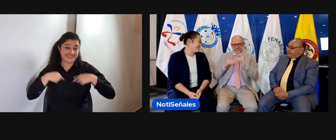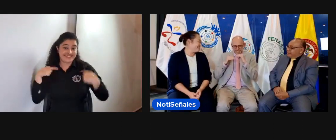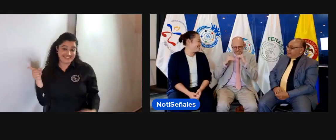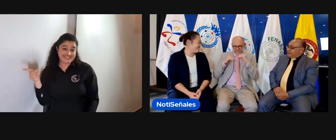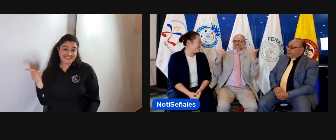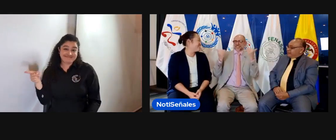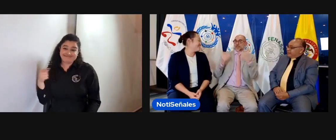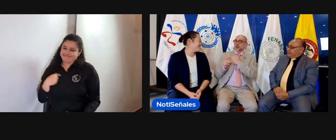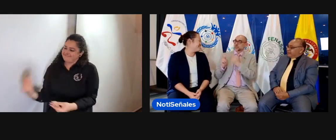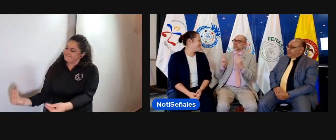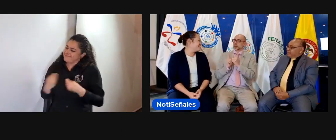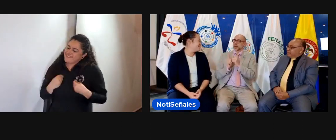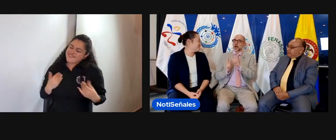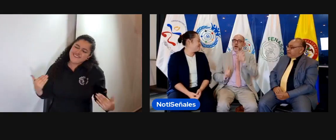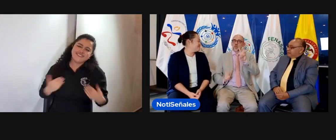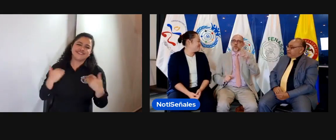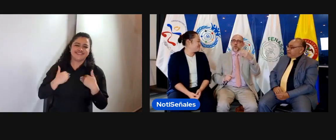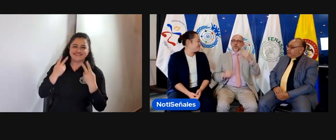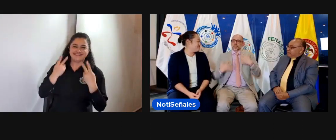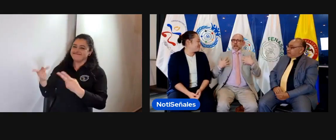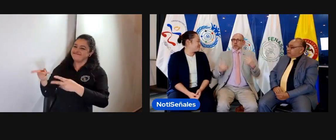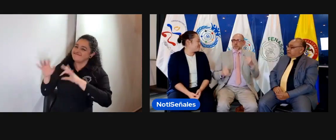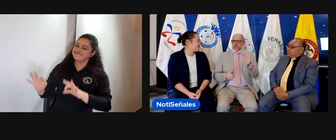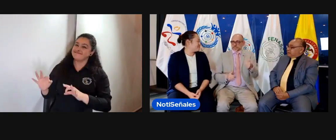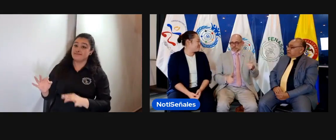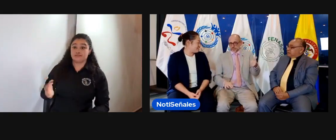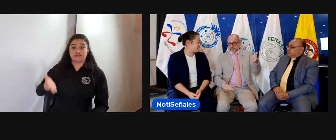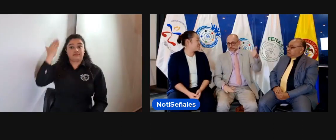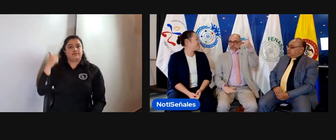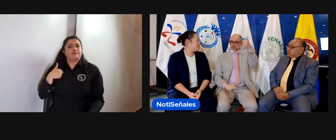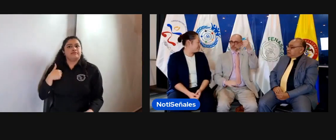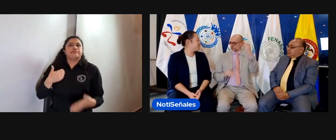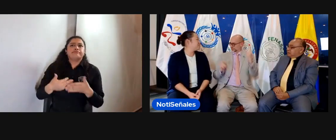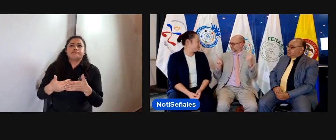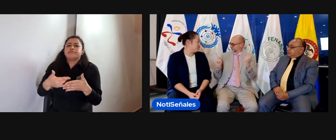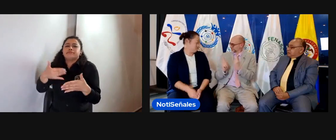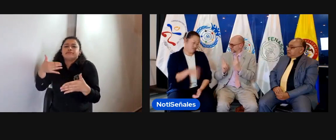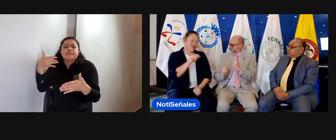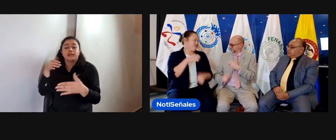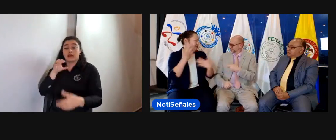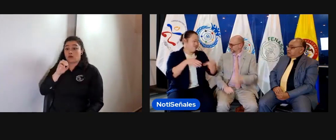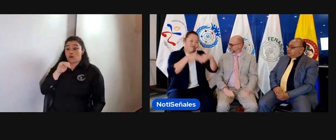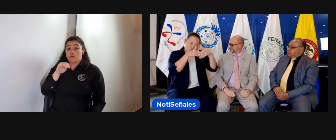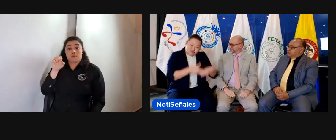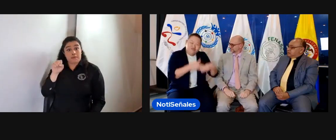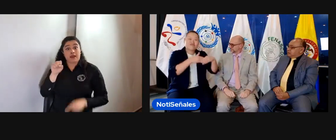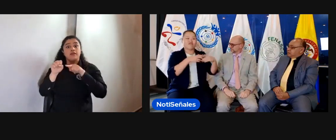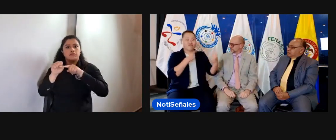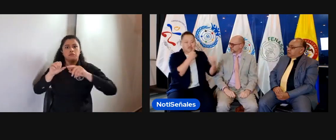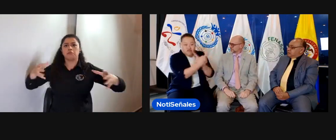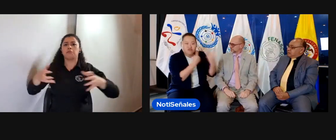estado allí impulsando esto con tu gran trabajo, ¿no? La Organización Mundial de la Salud, pues, te abrió esas puertas.